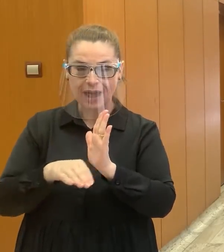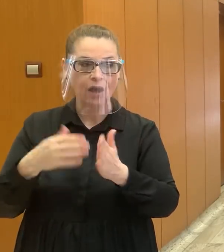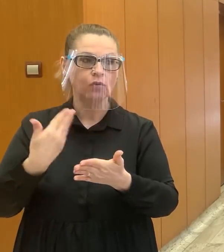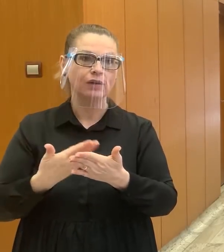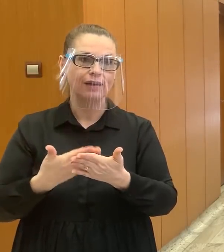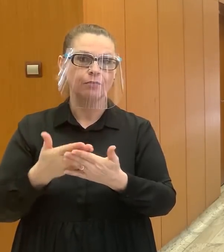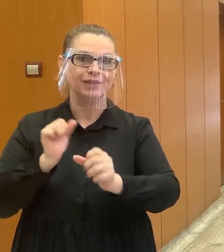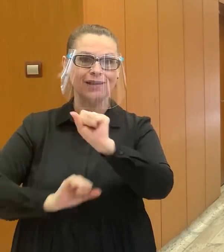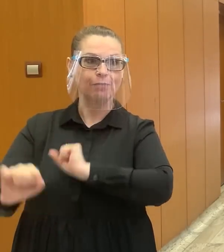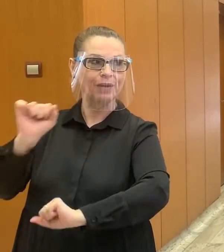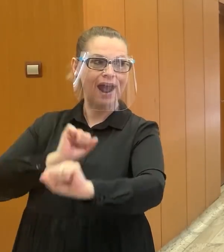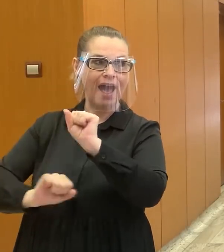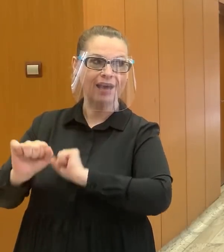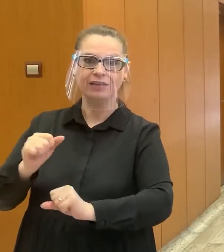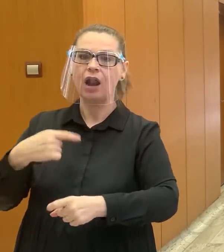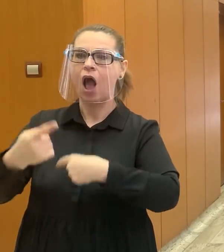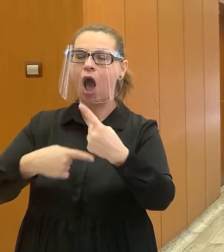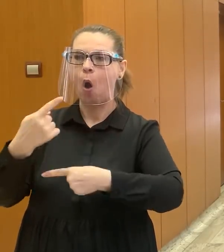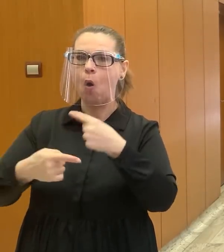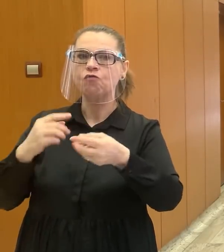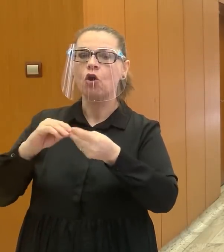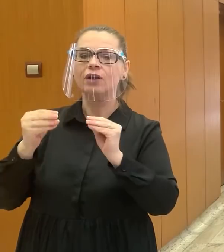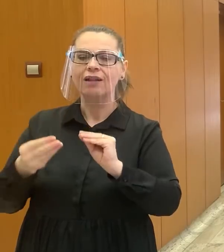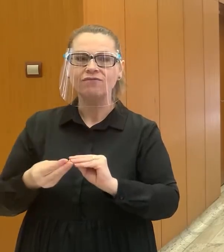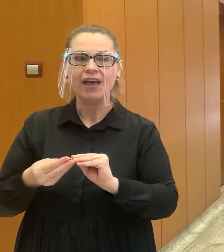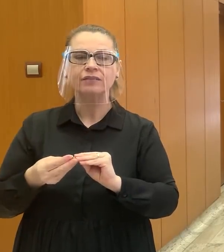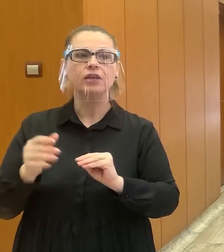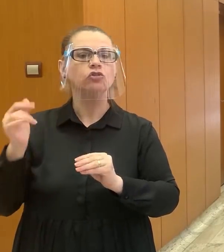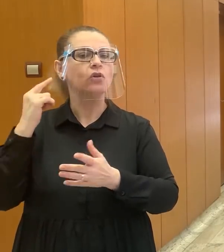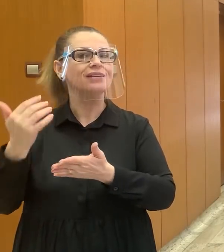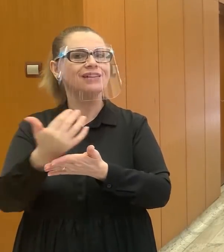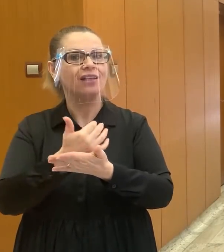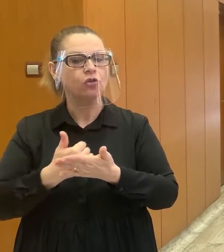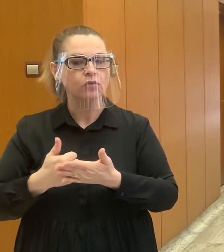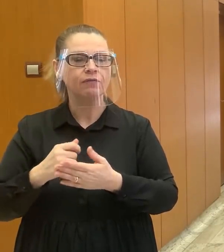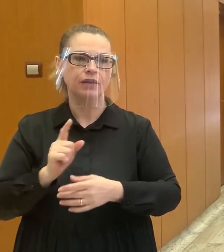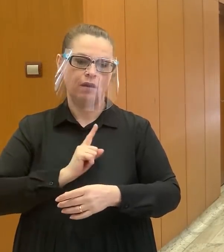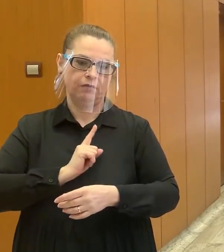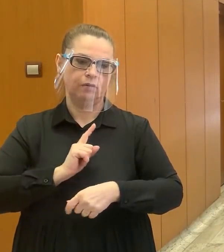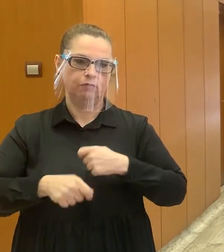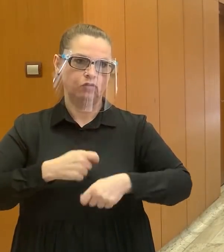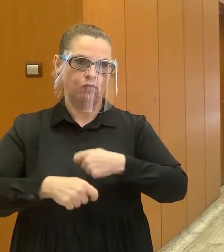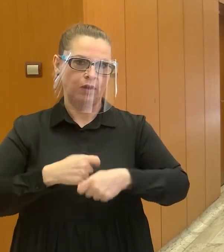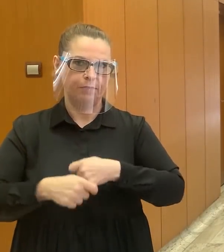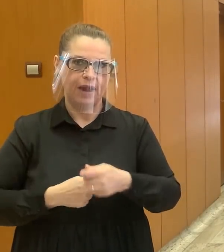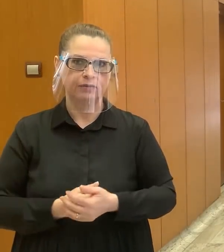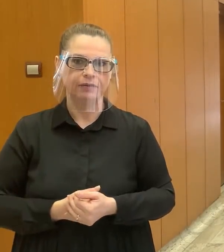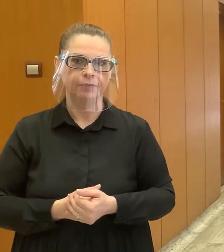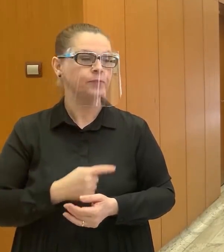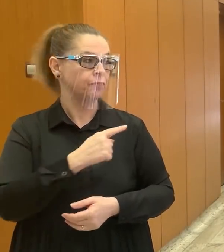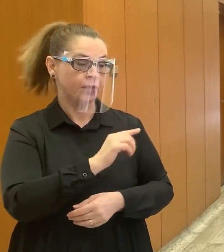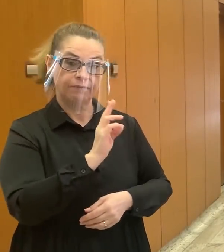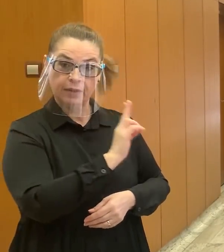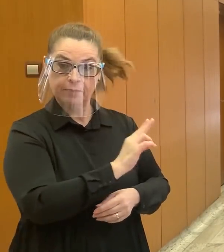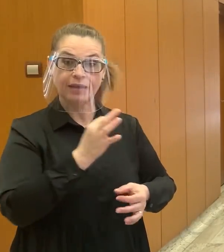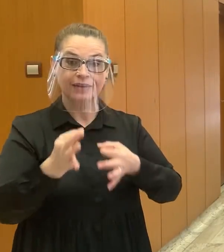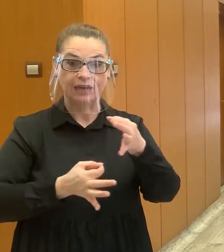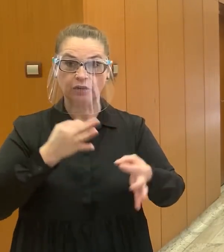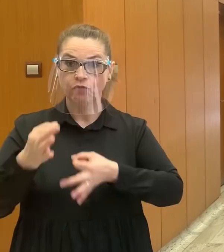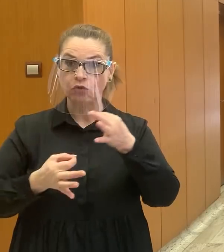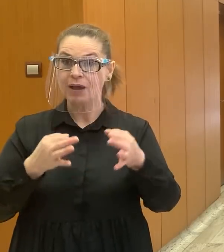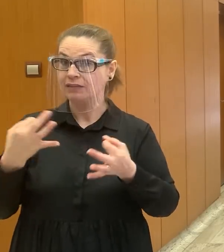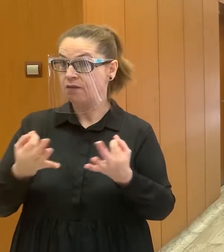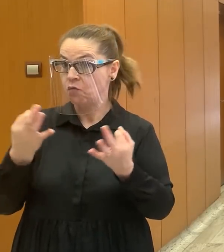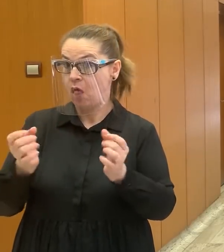keby sa bránil a vypovedal by o skutočnostiach, ktoré sa dozvedel pri výkone svojej služby. A vy máte informácie, že niekto